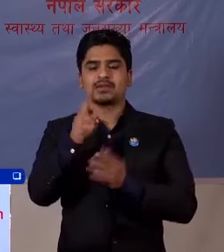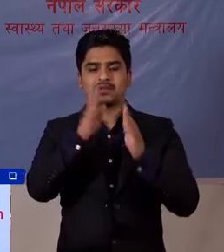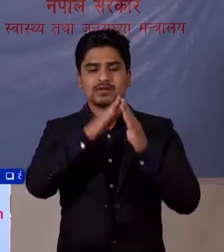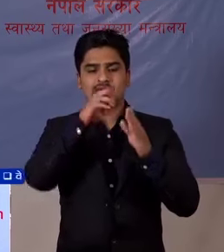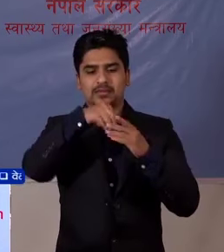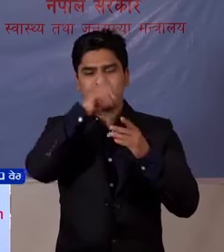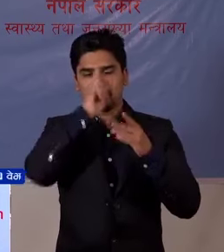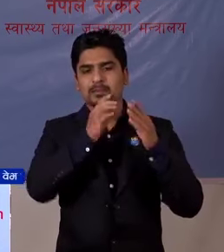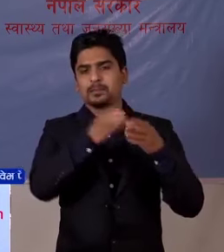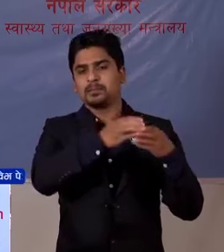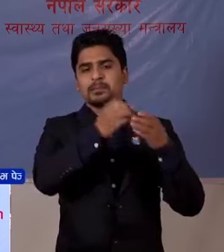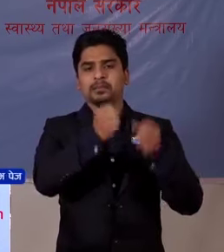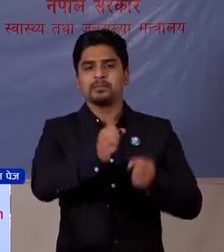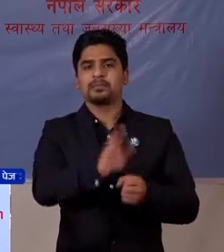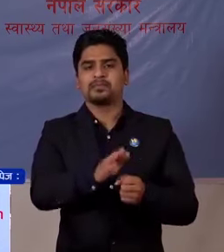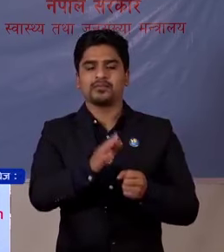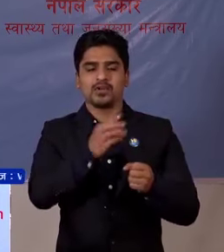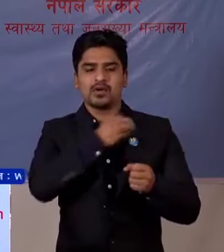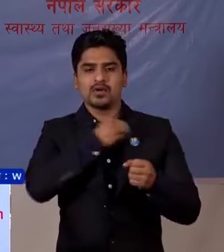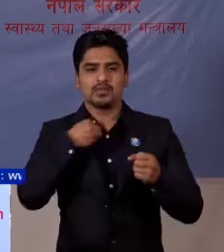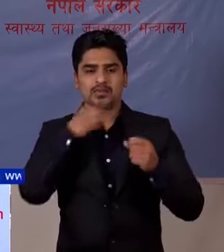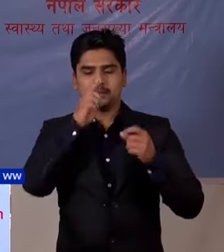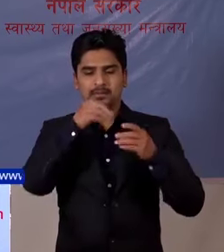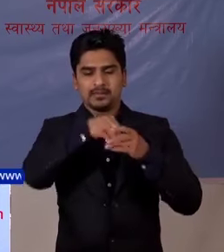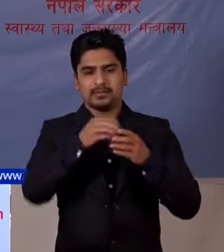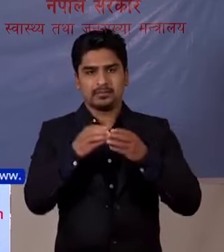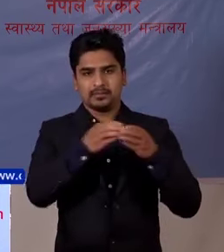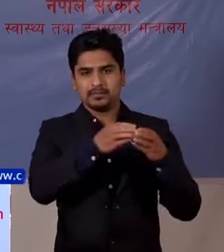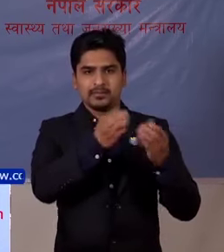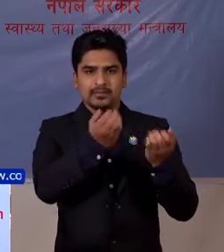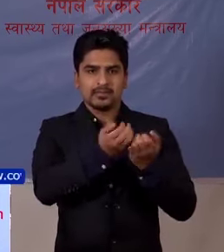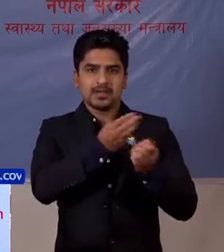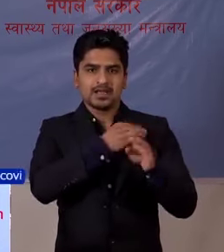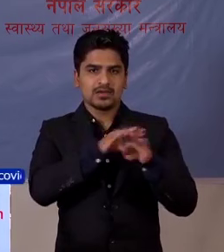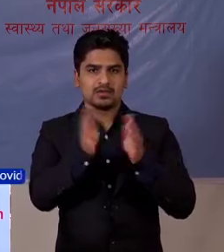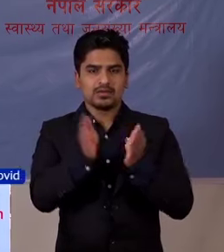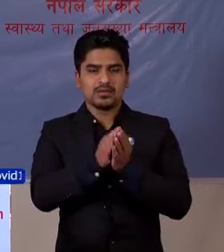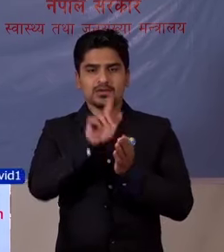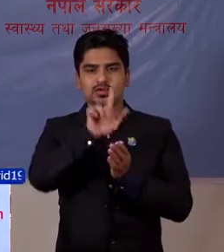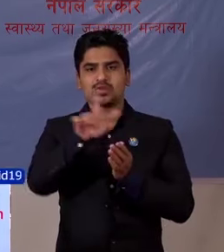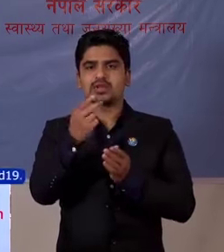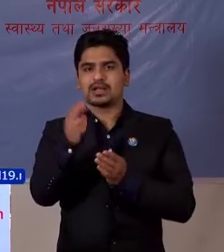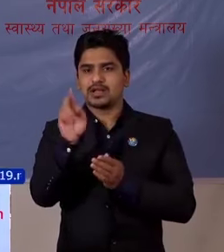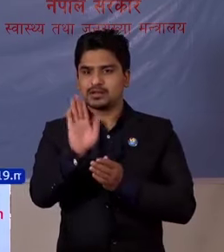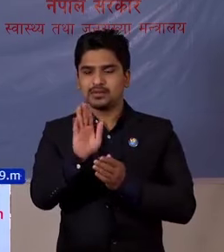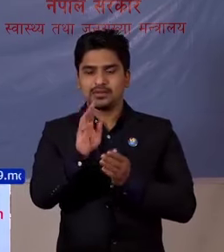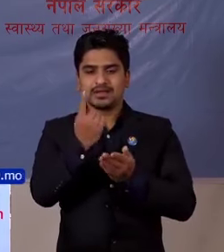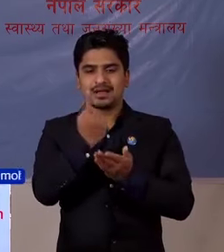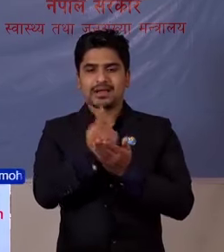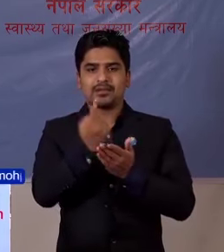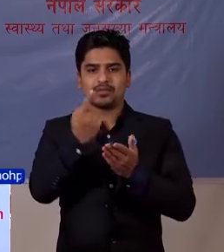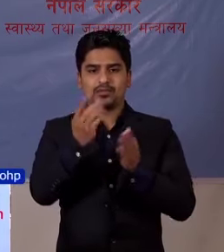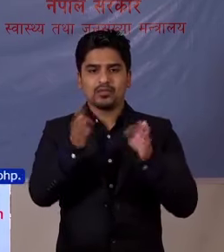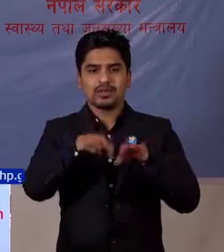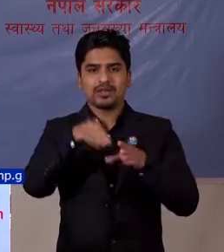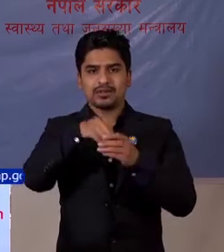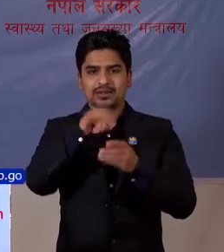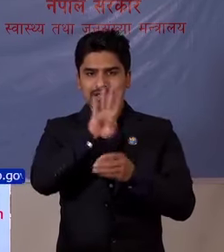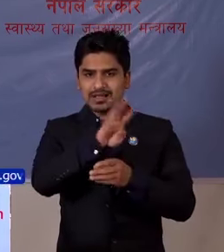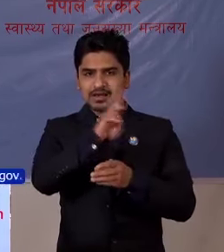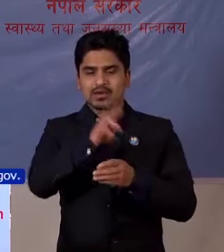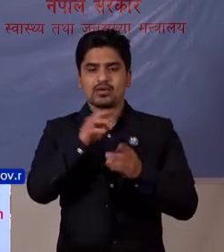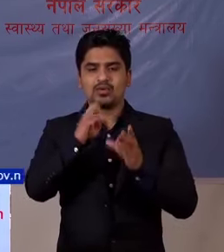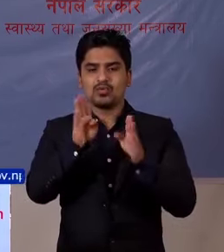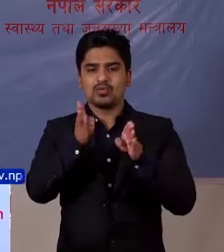रहन वहको छो आइसोलेशन मां रहेका बिरामे अरकुजम्मा संख्या सतत्तर छो जस्मर देकाटमड उपत्यका मां 4 र